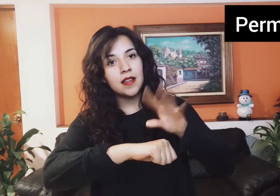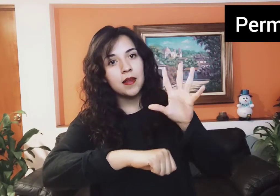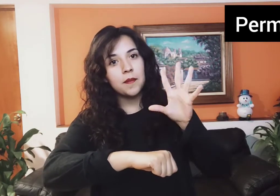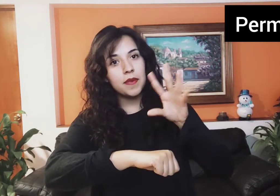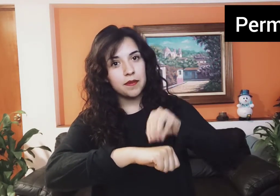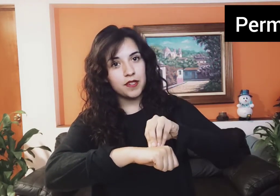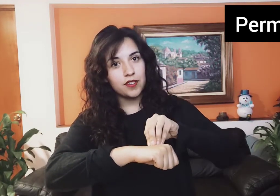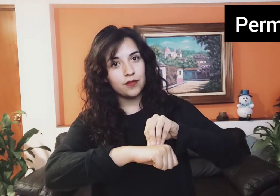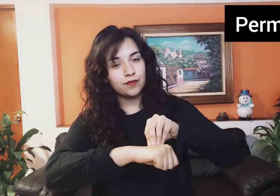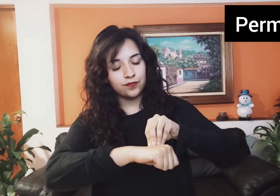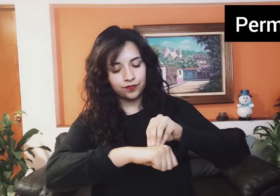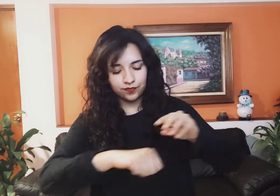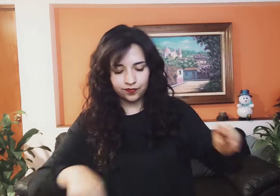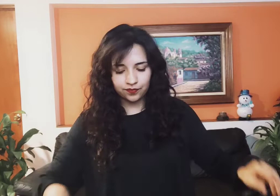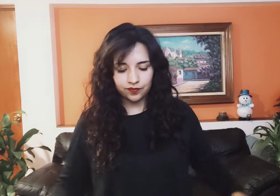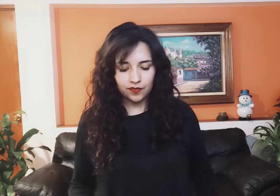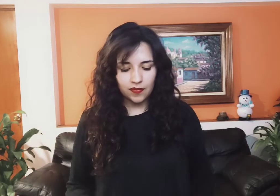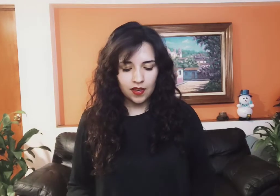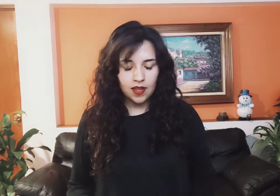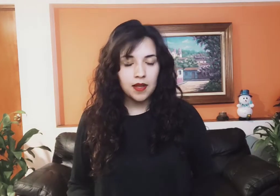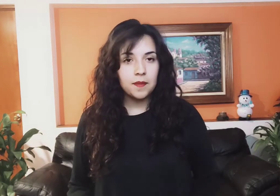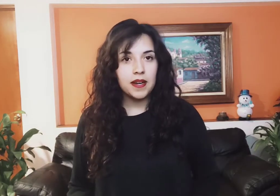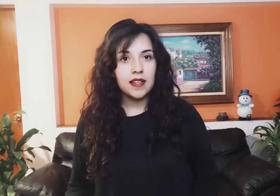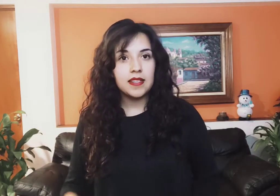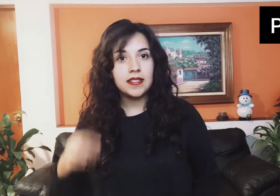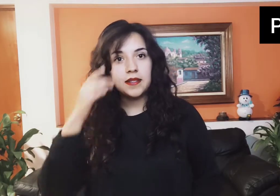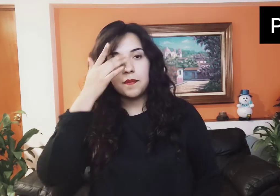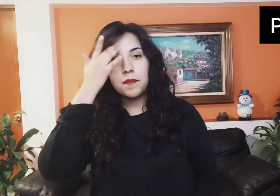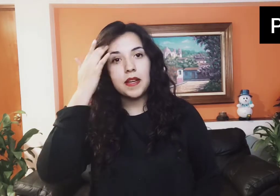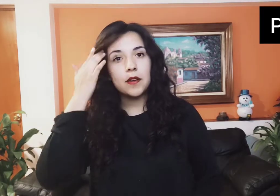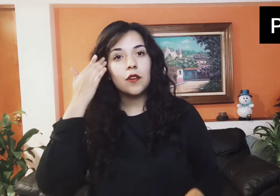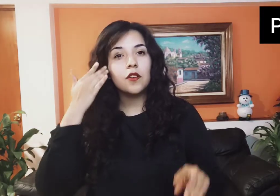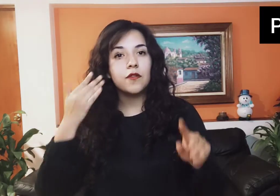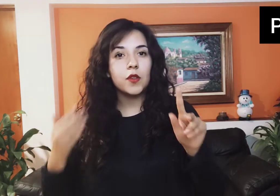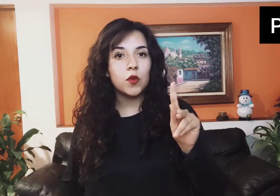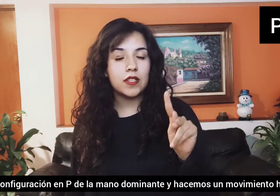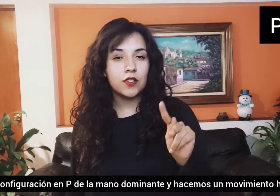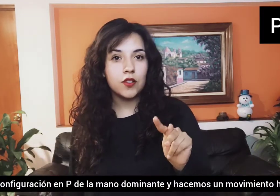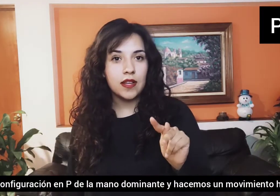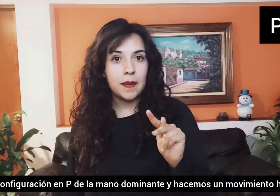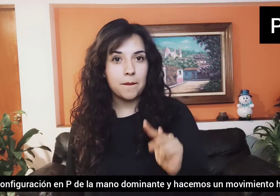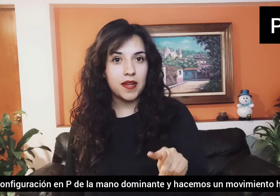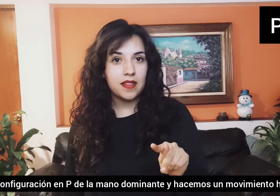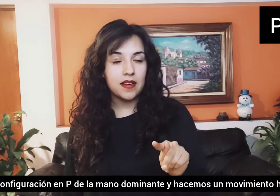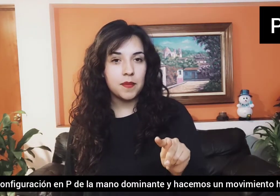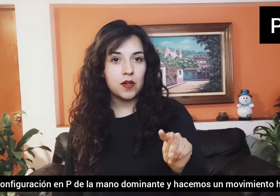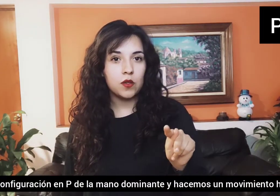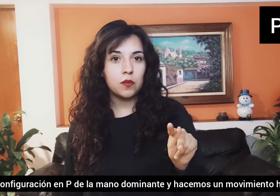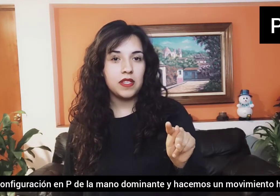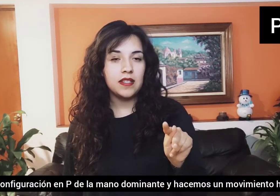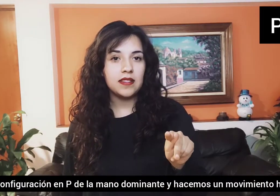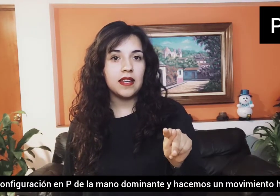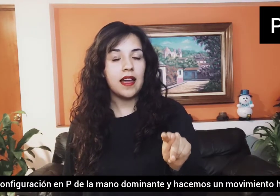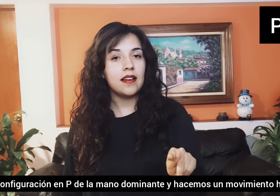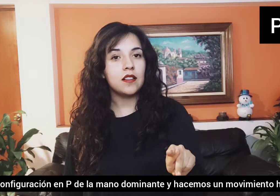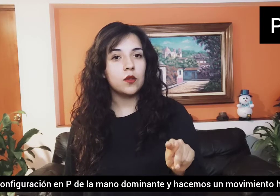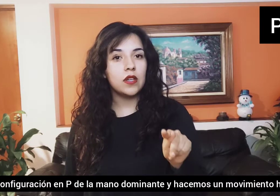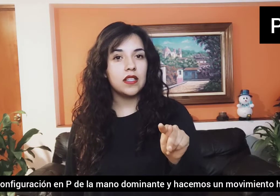Permiso. Para decir pero, configuración en P de la mano dominante a la altura del